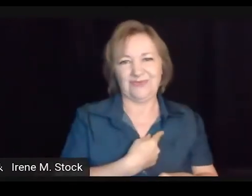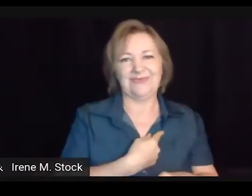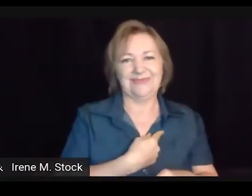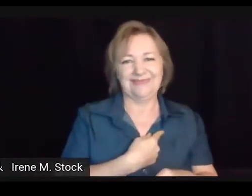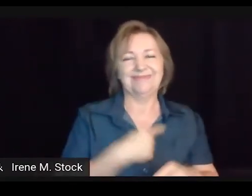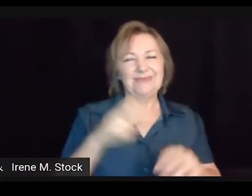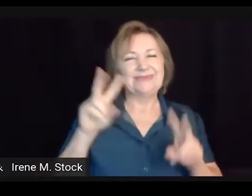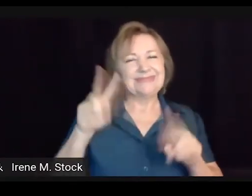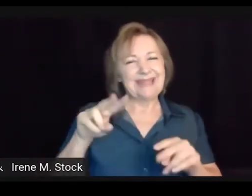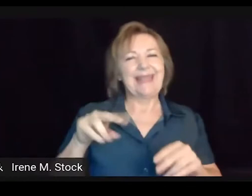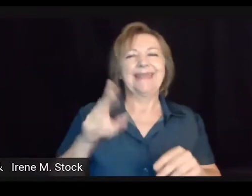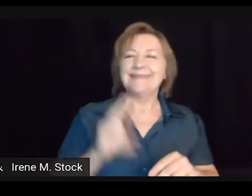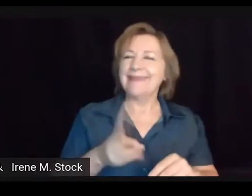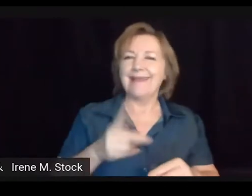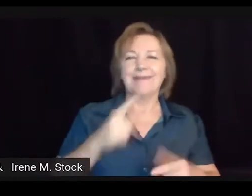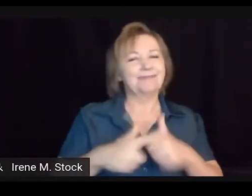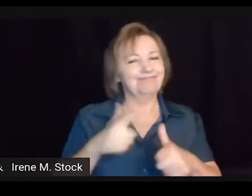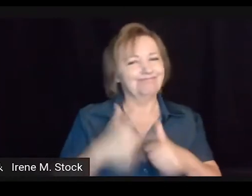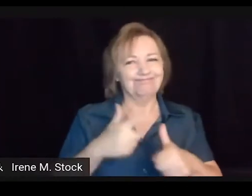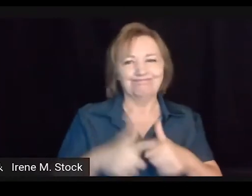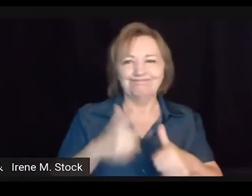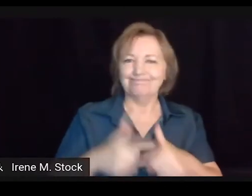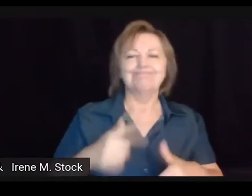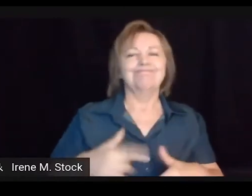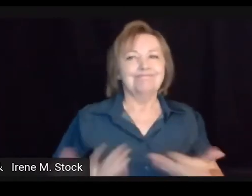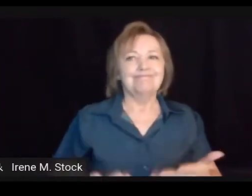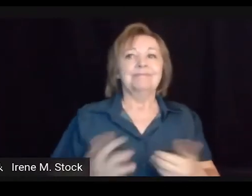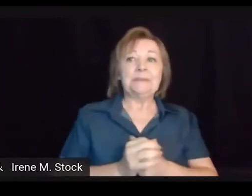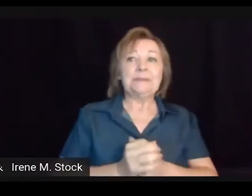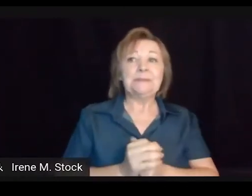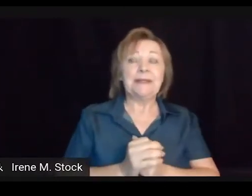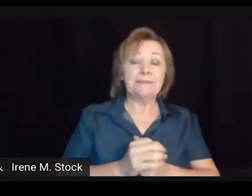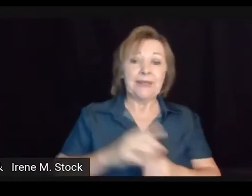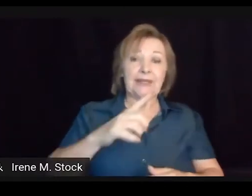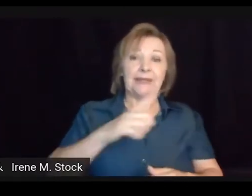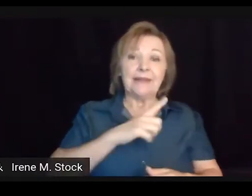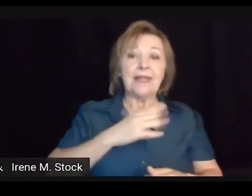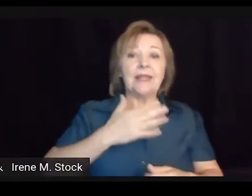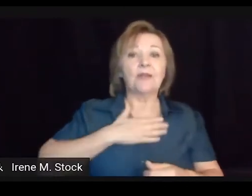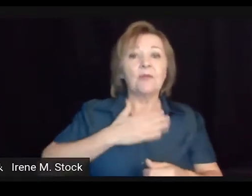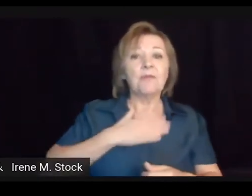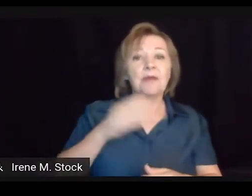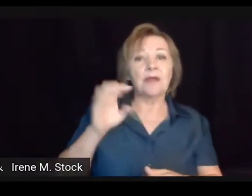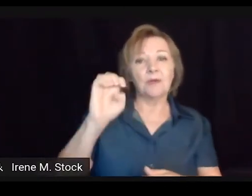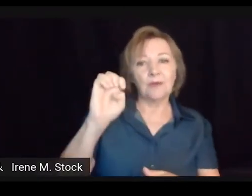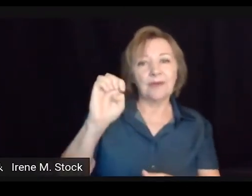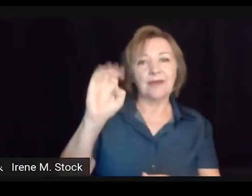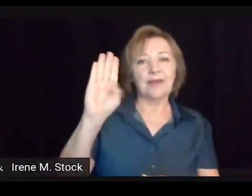como que se deu a nossa educação. Sempre foi voltada para a luta mesmo.